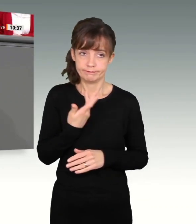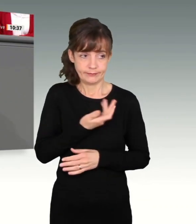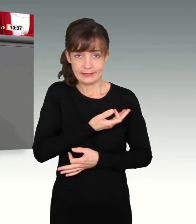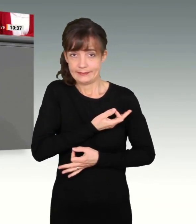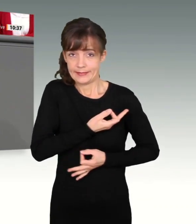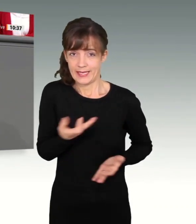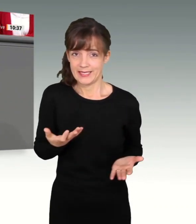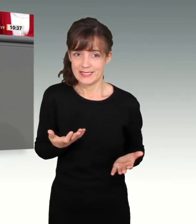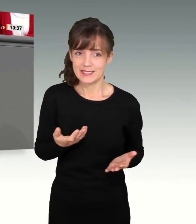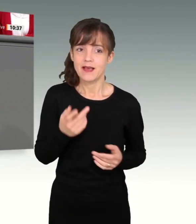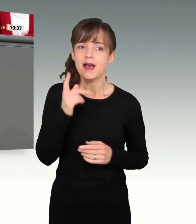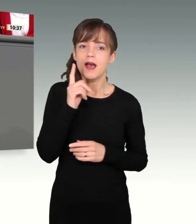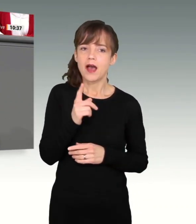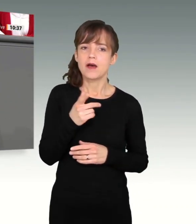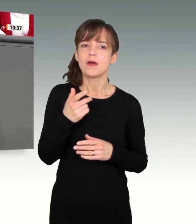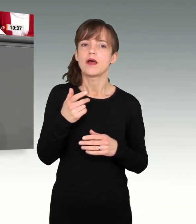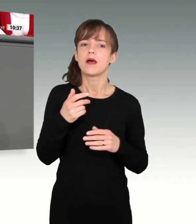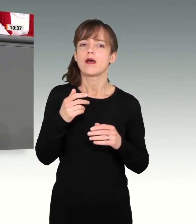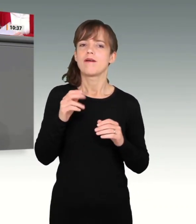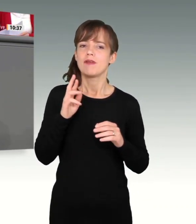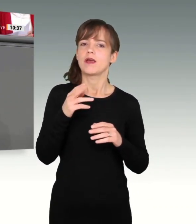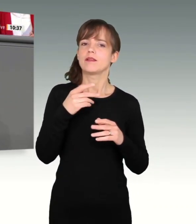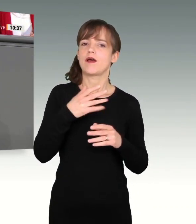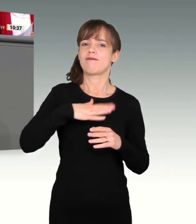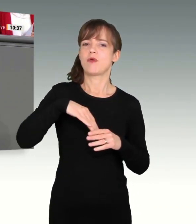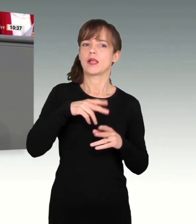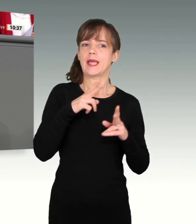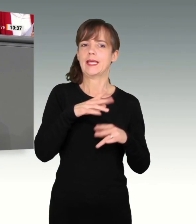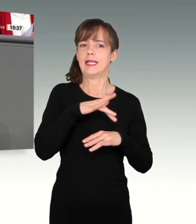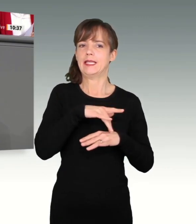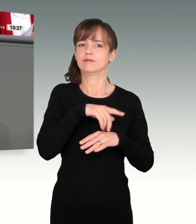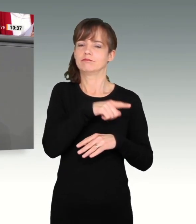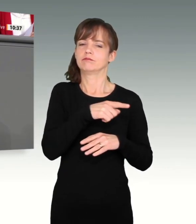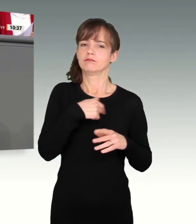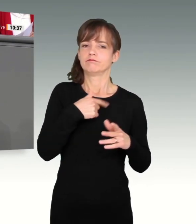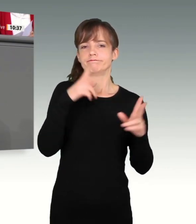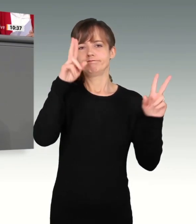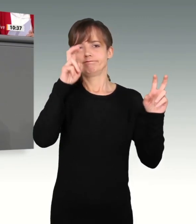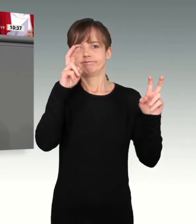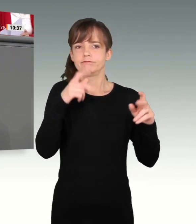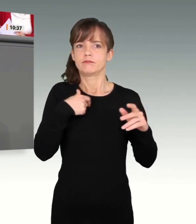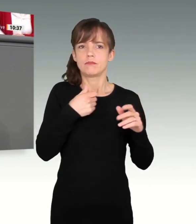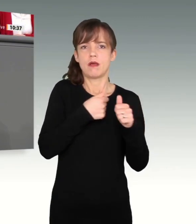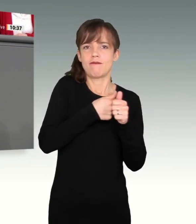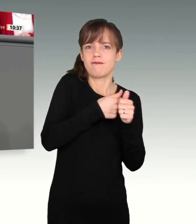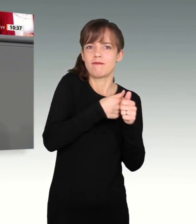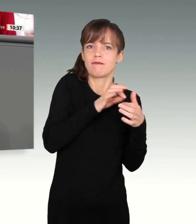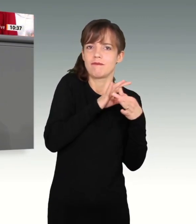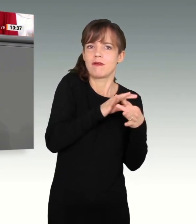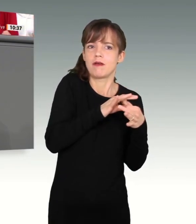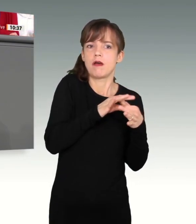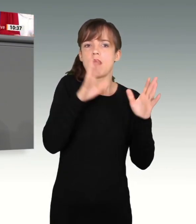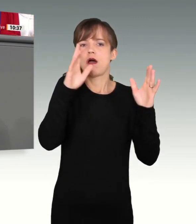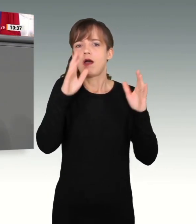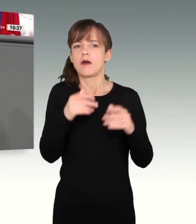Völkerrechtlerin jubeln. Die Zukunft der Außenpolitik ist feministisch. Tja, wir